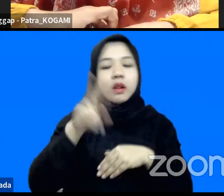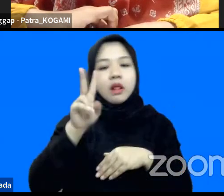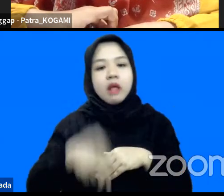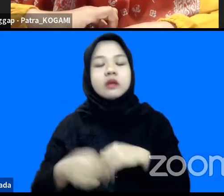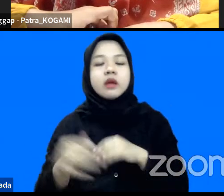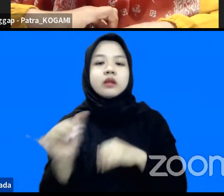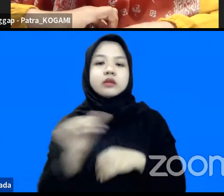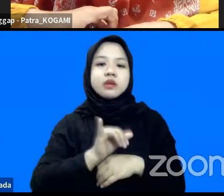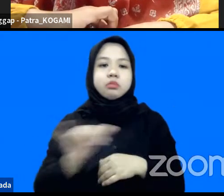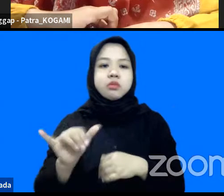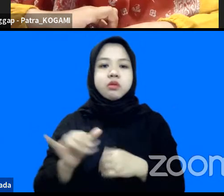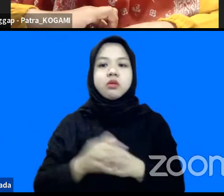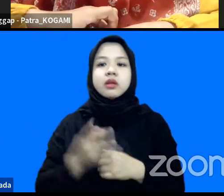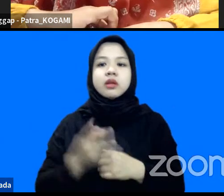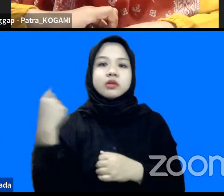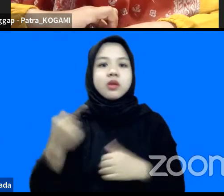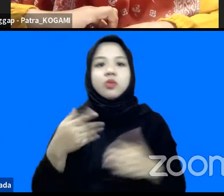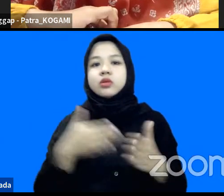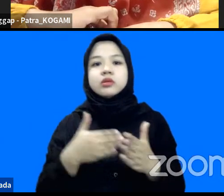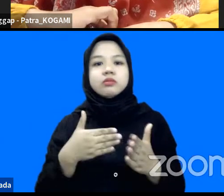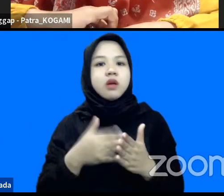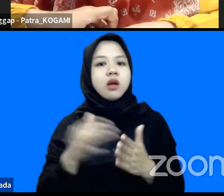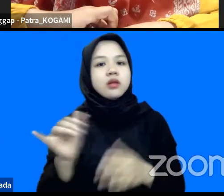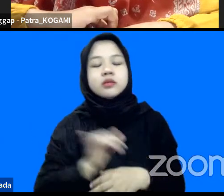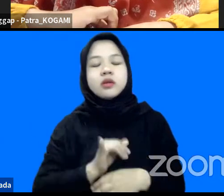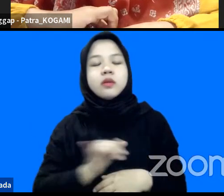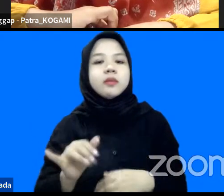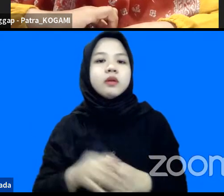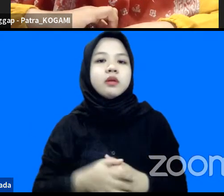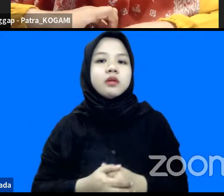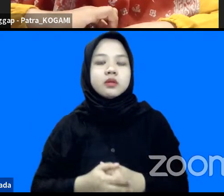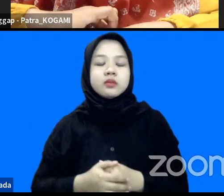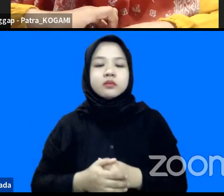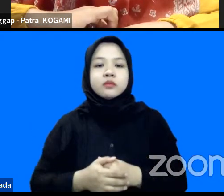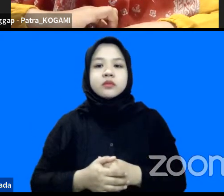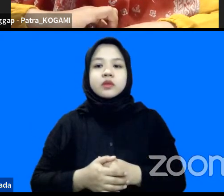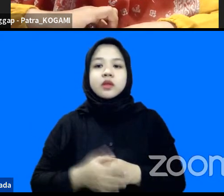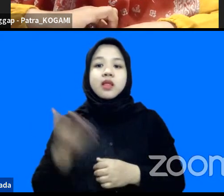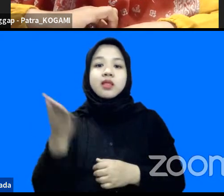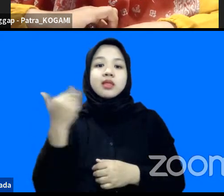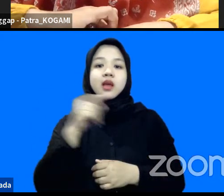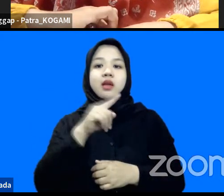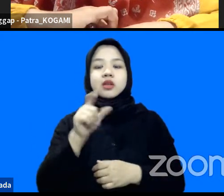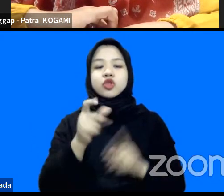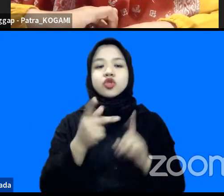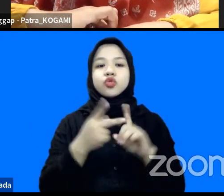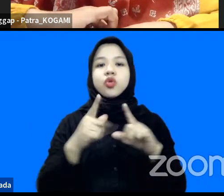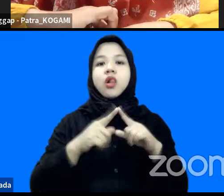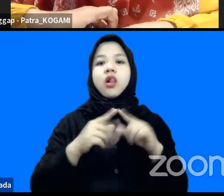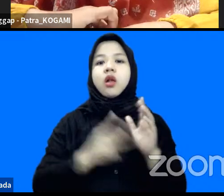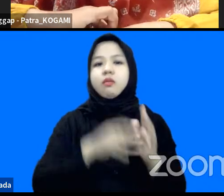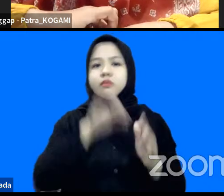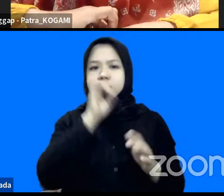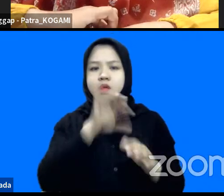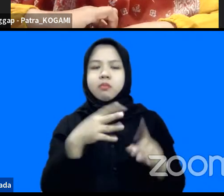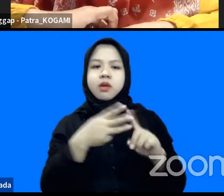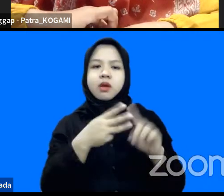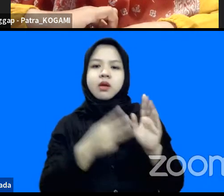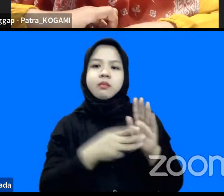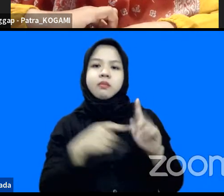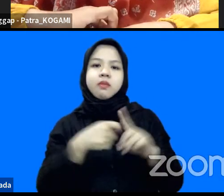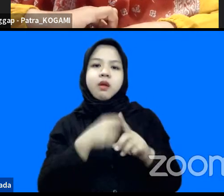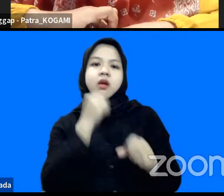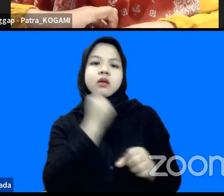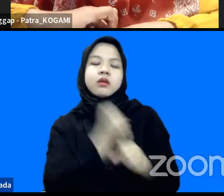sama kita selalu terjebak di hal yang sama dan Bang Sulhan tadi menyampaikan bagaimana BMKG itu sebenarnya konser banget